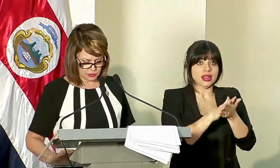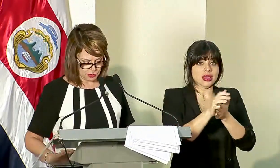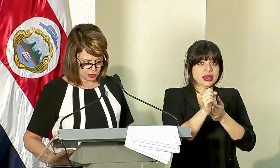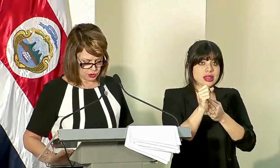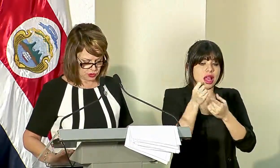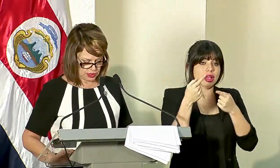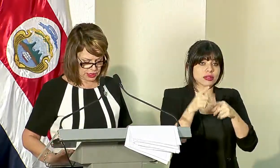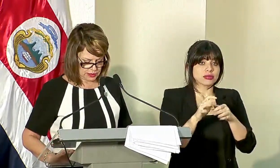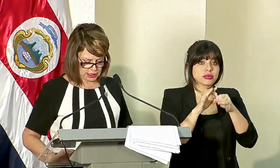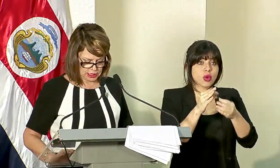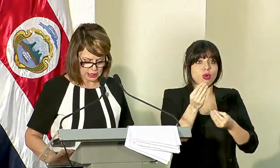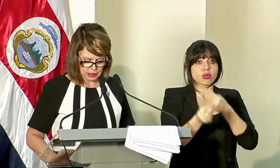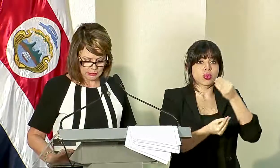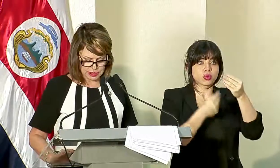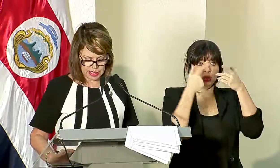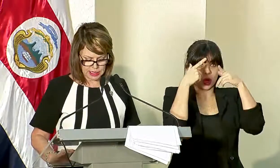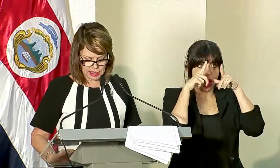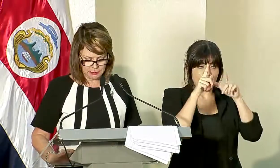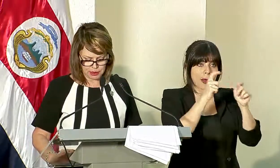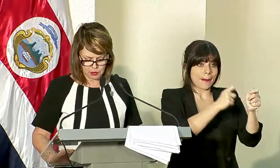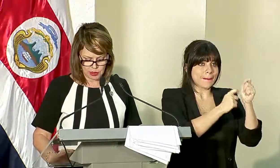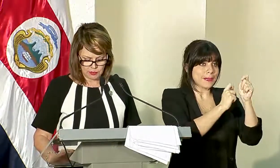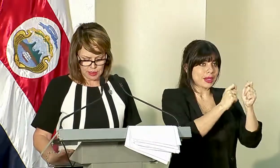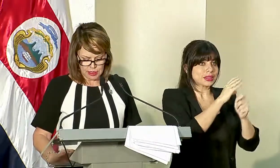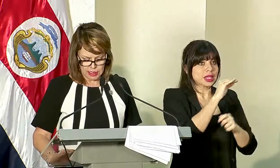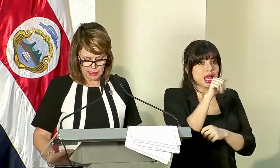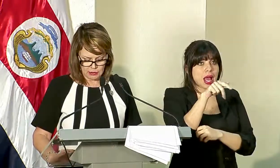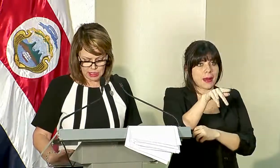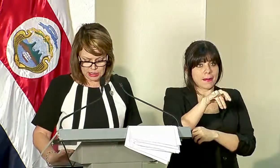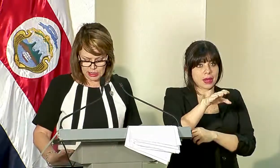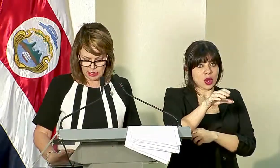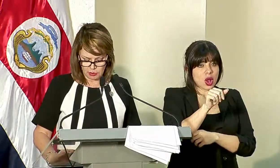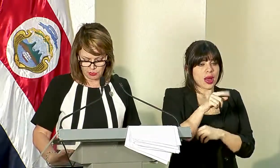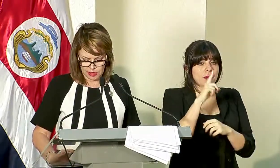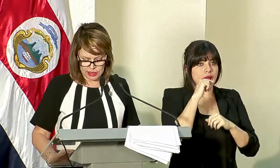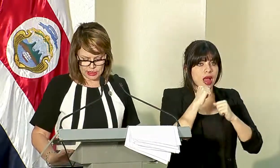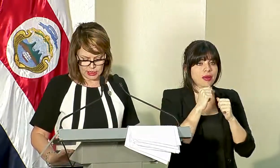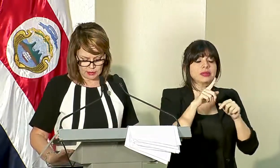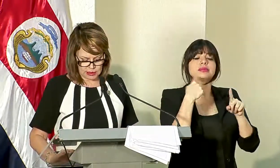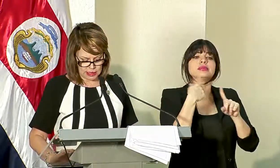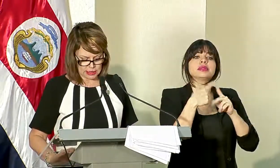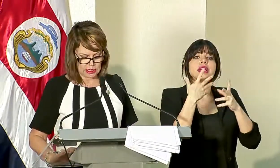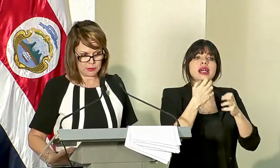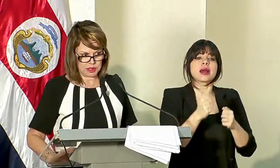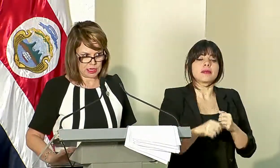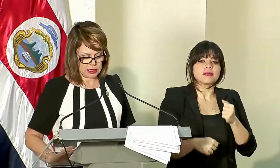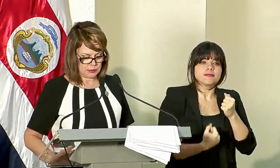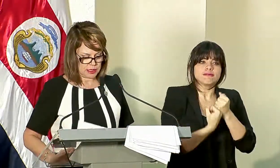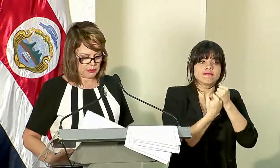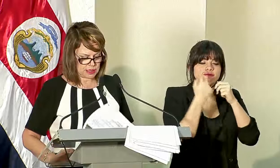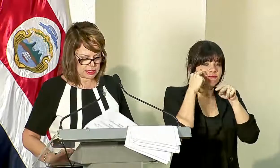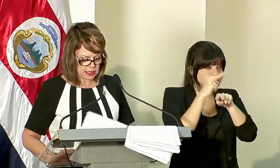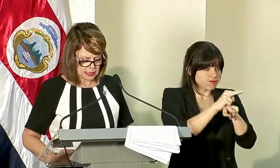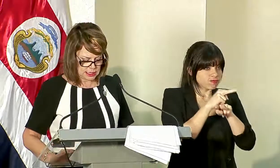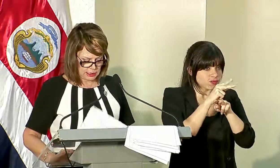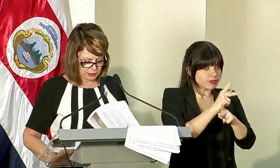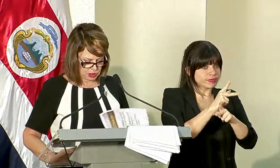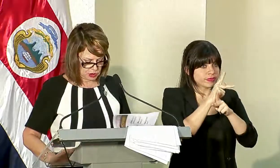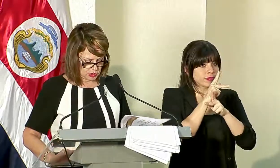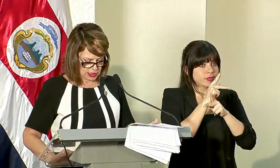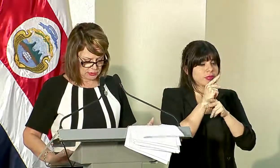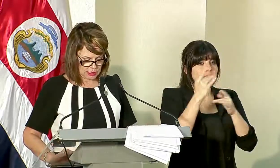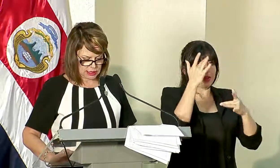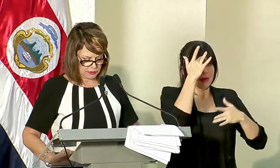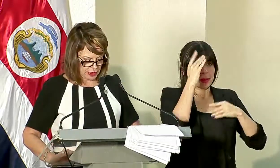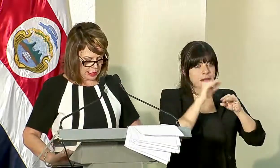registrados en producción ganadera, pesquera y apícola. Y además queremos fortalecer la vigilancia de epidemias y la